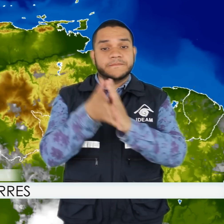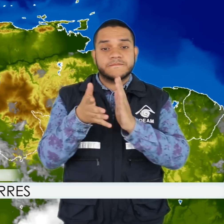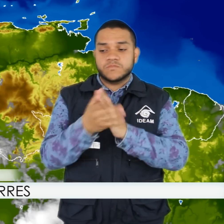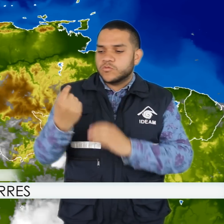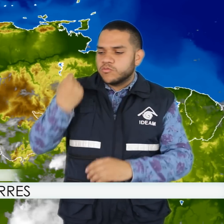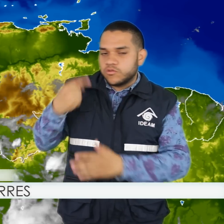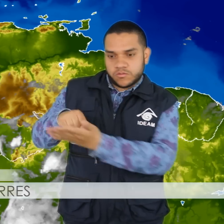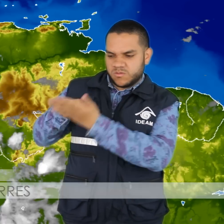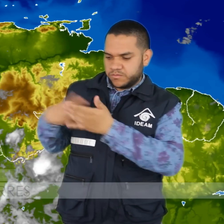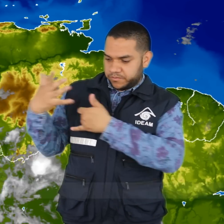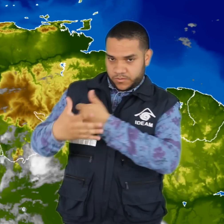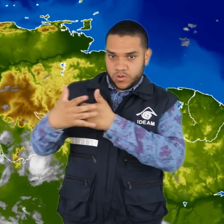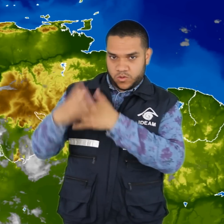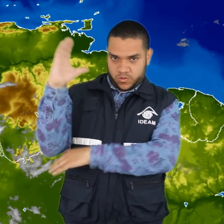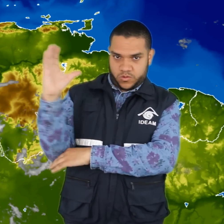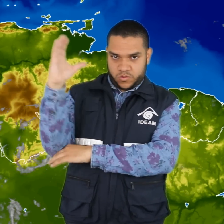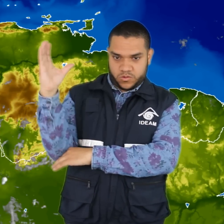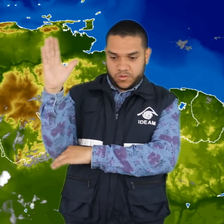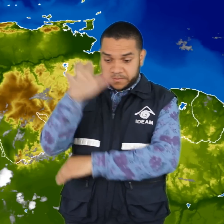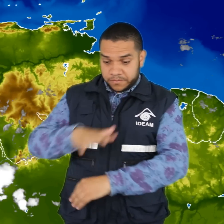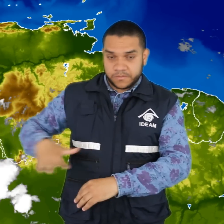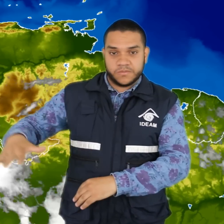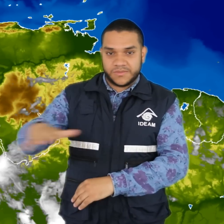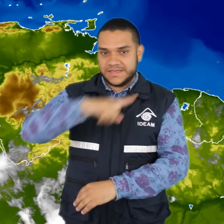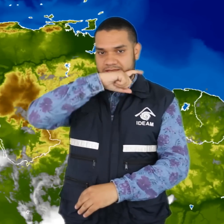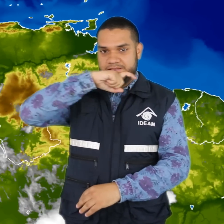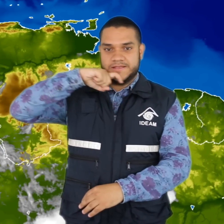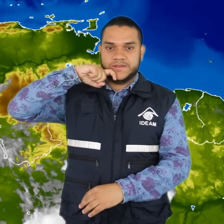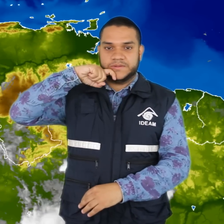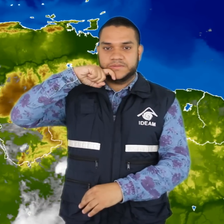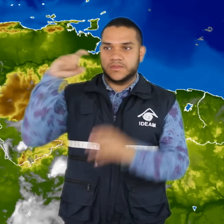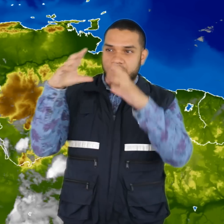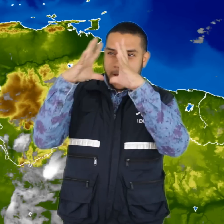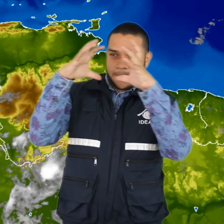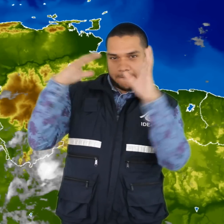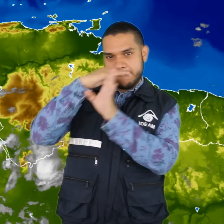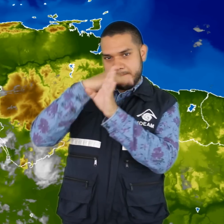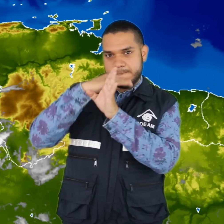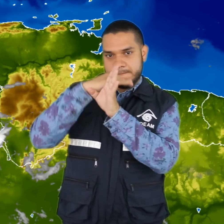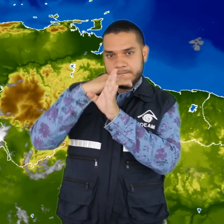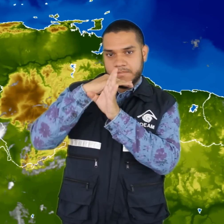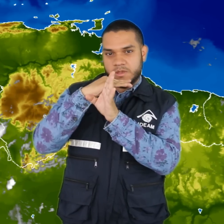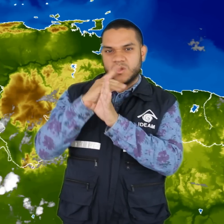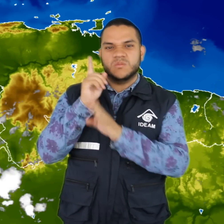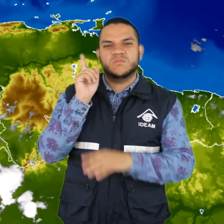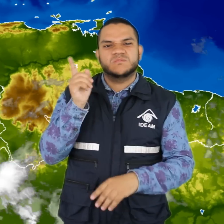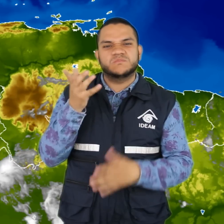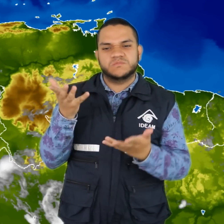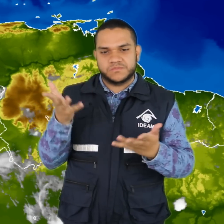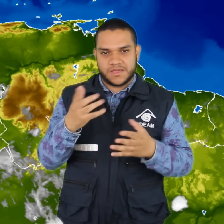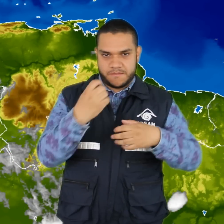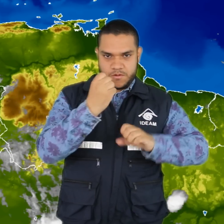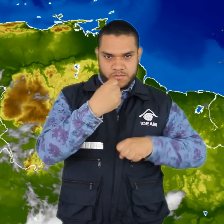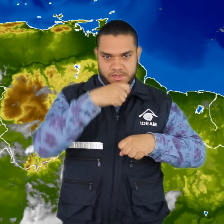últimas horas, en gran parte del territorio nacional ha prevalecido el tiempo seco, con cielos ligeramente cubiertos, excepto algunas zonas